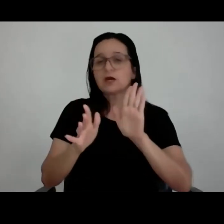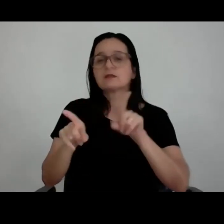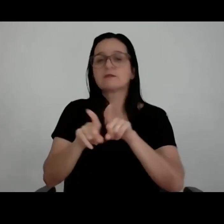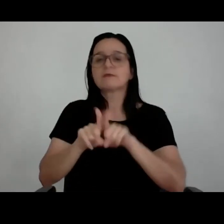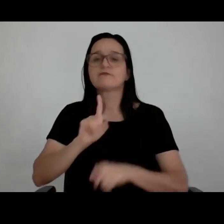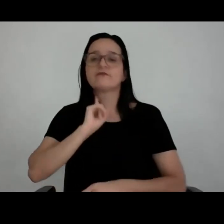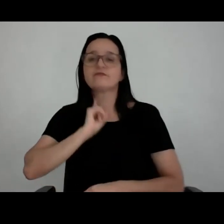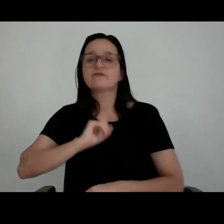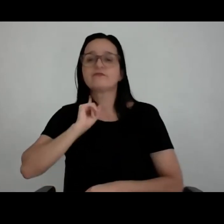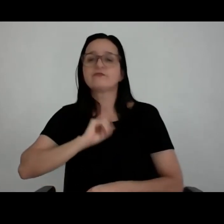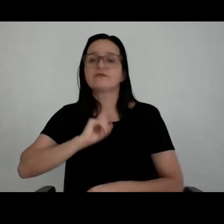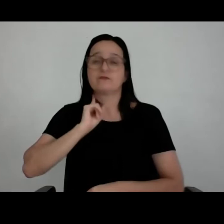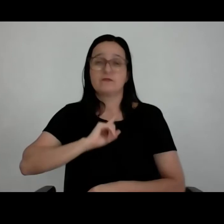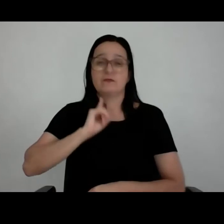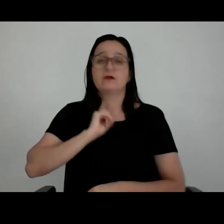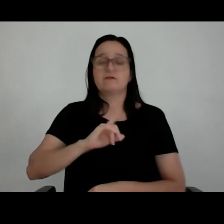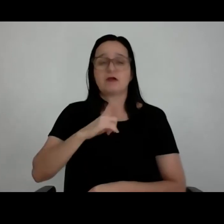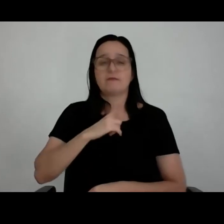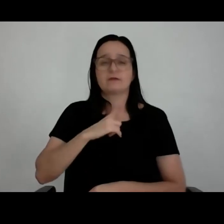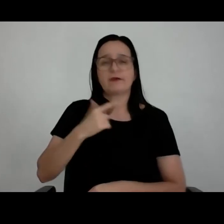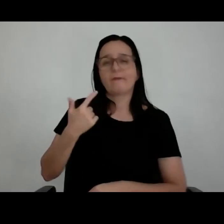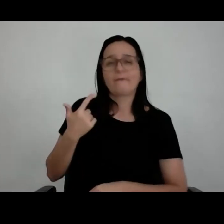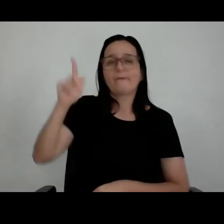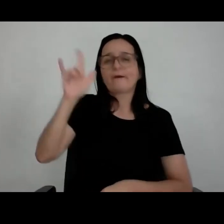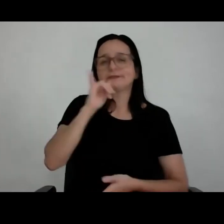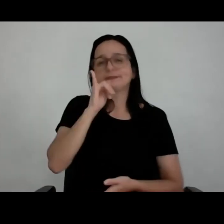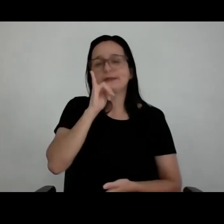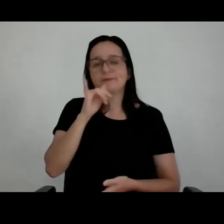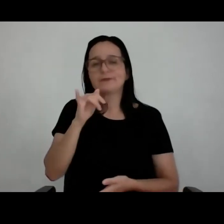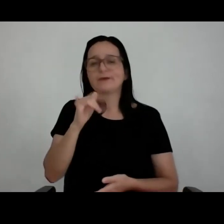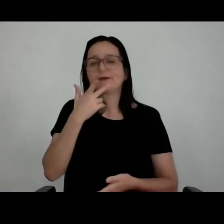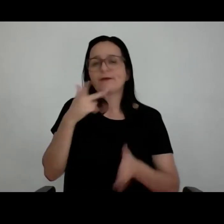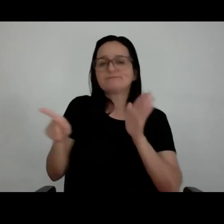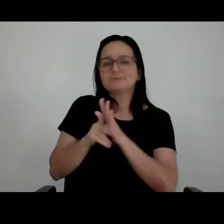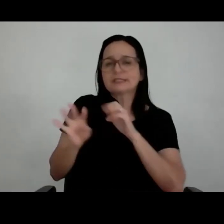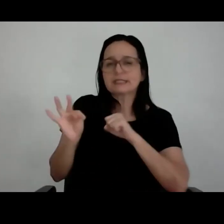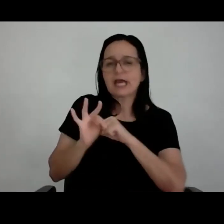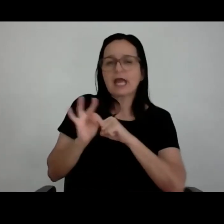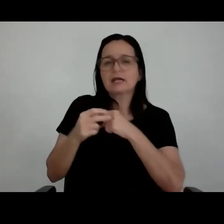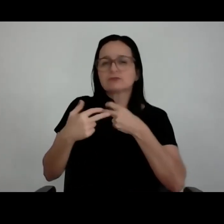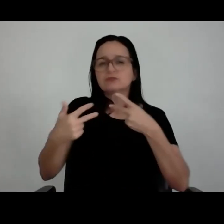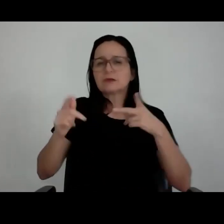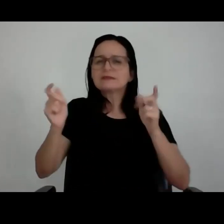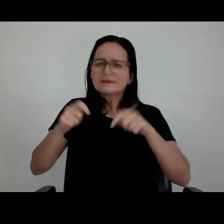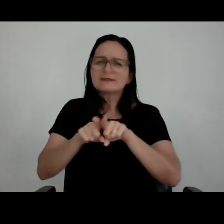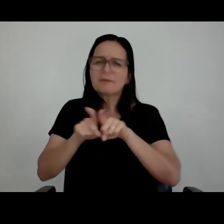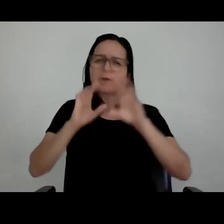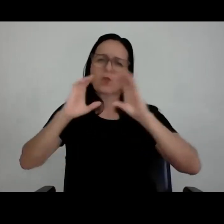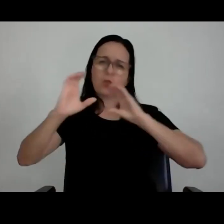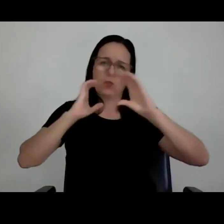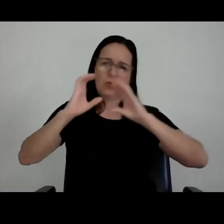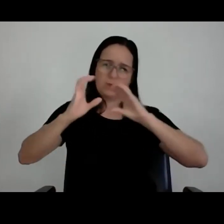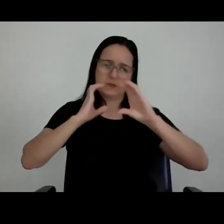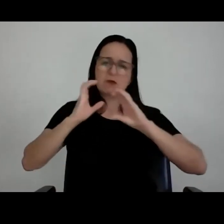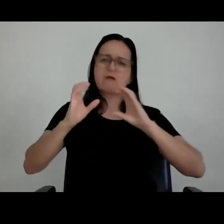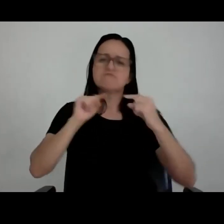Flamengo, que entra em uma outra vibe, que não acho que seja a questão da técnica ou da arquitetura, mas sim da comunicação, que acho que é um ponto que